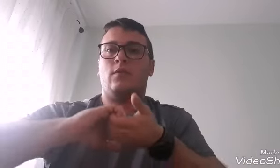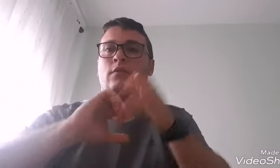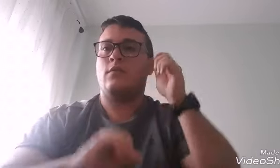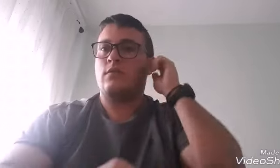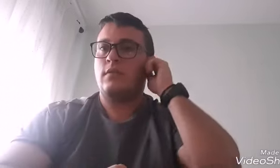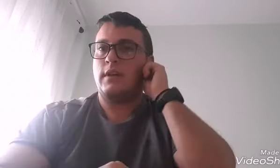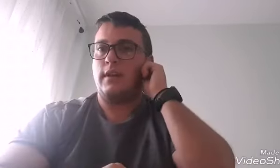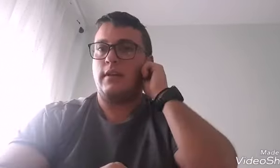Cuñada.